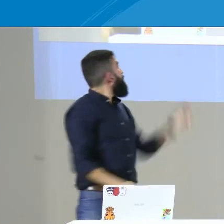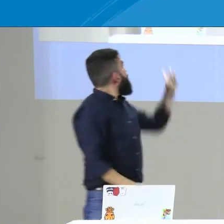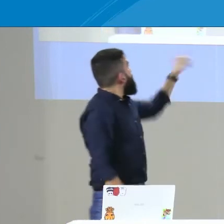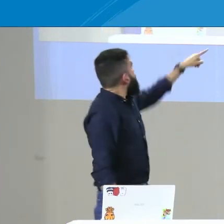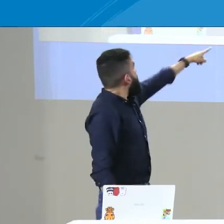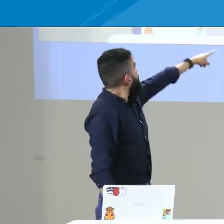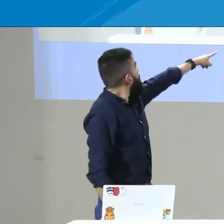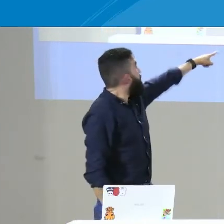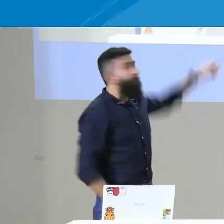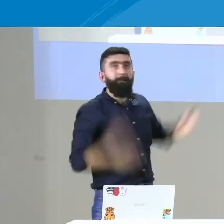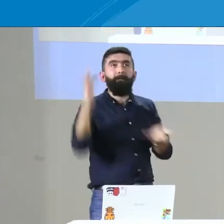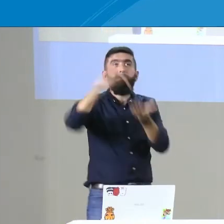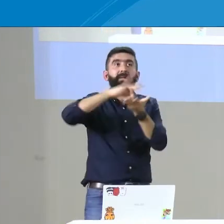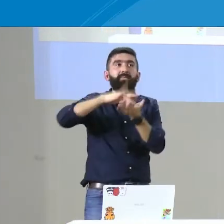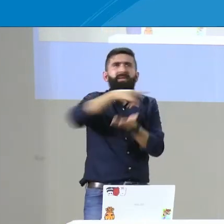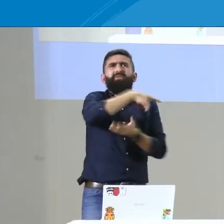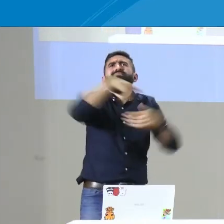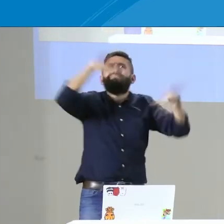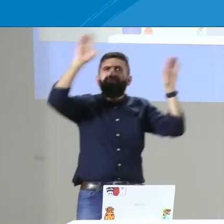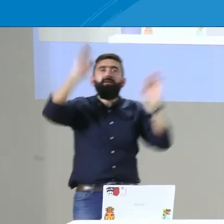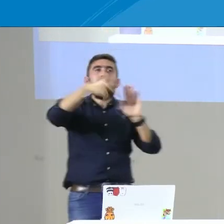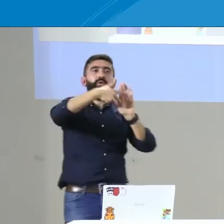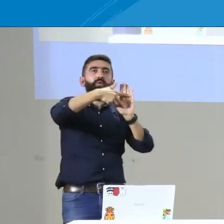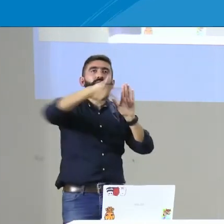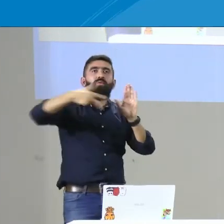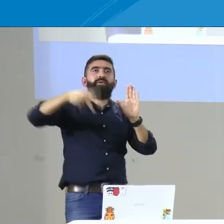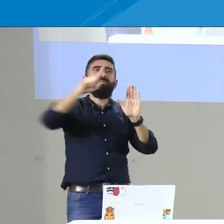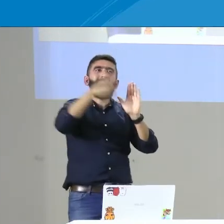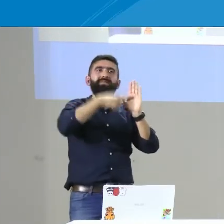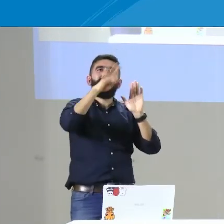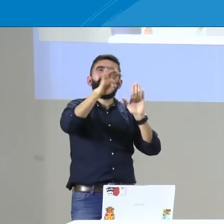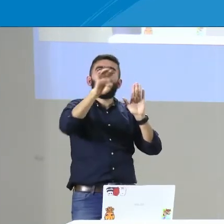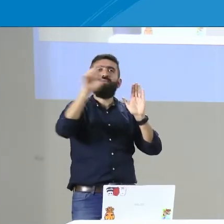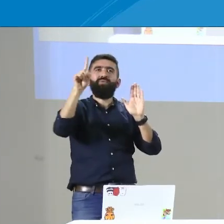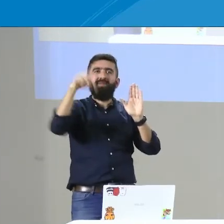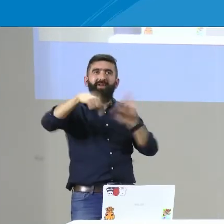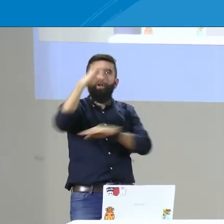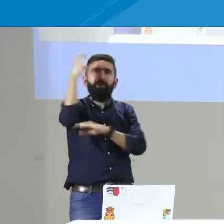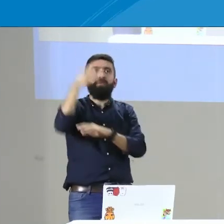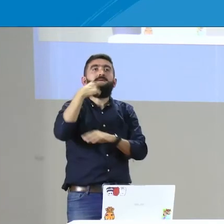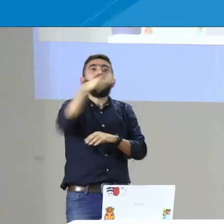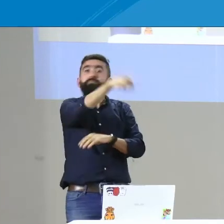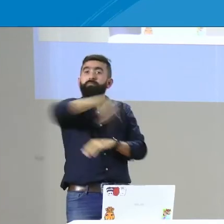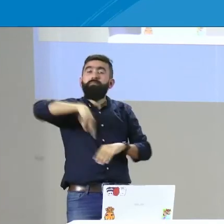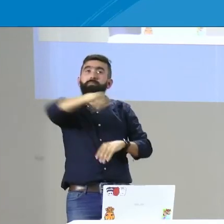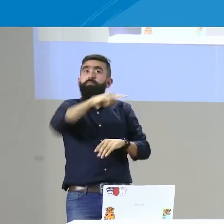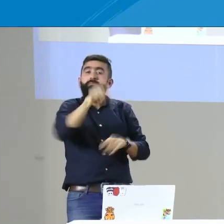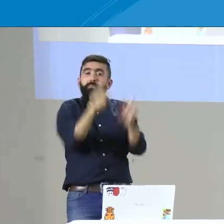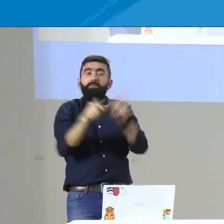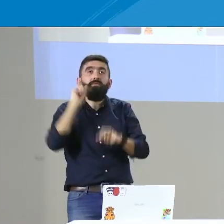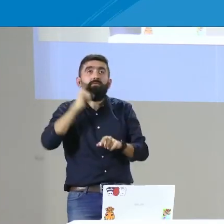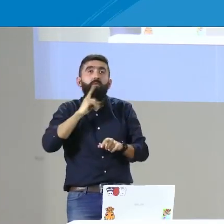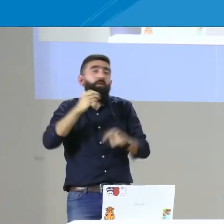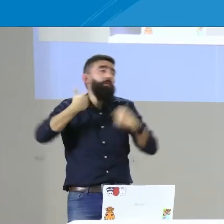diseño de esta encuesta, de caracterización de este estudio? Adicionalmente, tenemos también referentes que hablan de la participación.